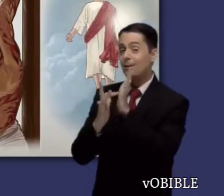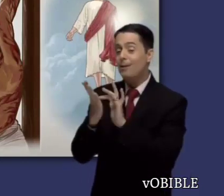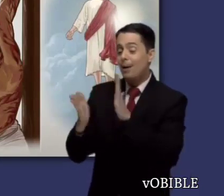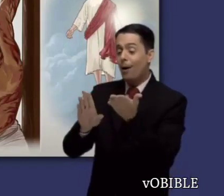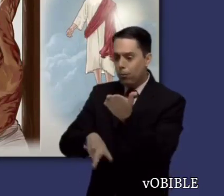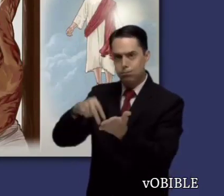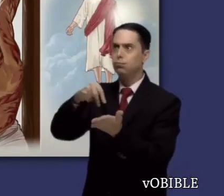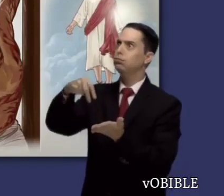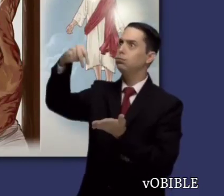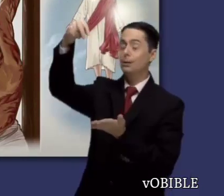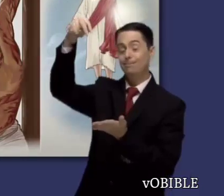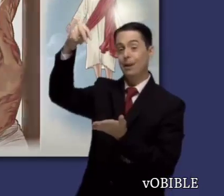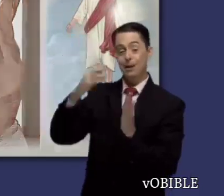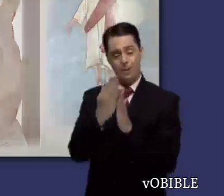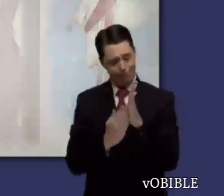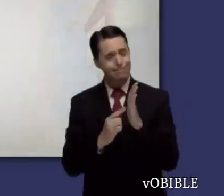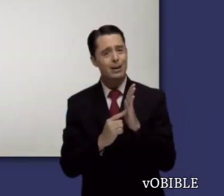ascensión de Jesús al cielo.